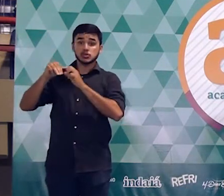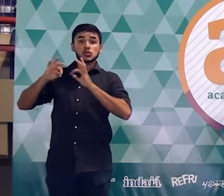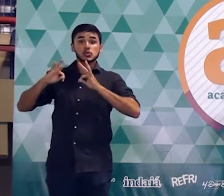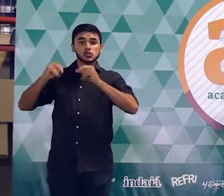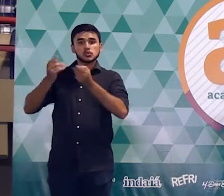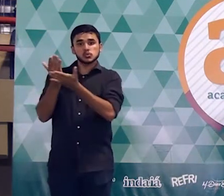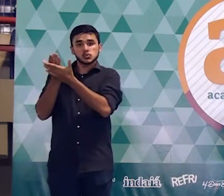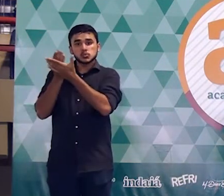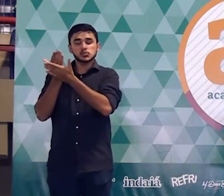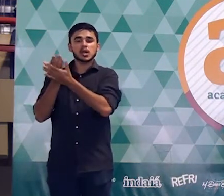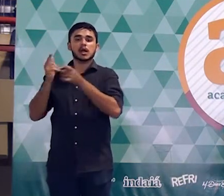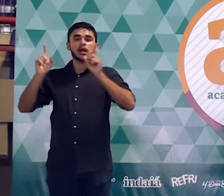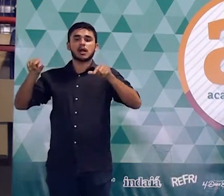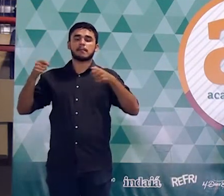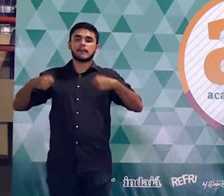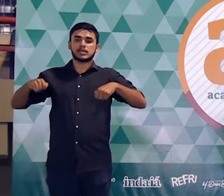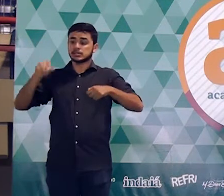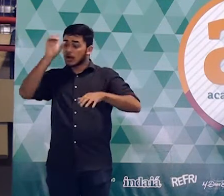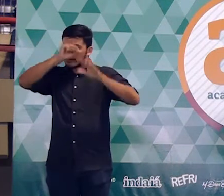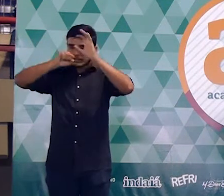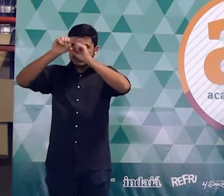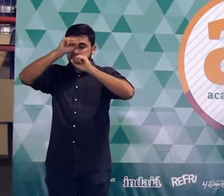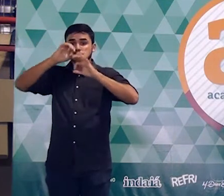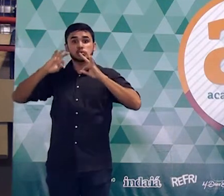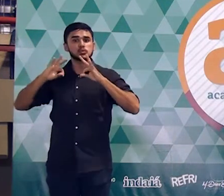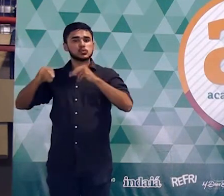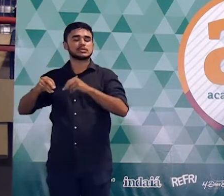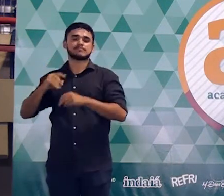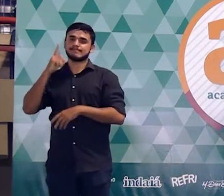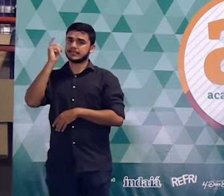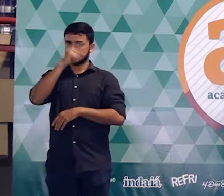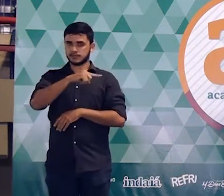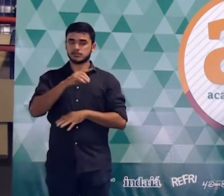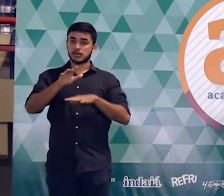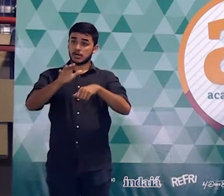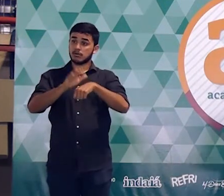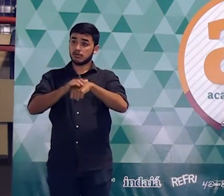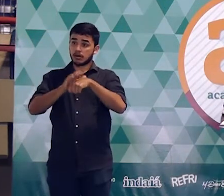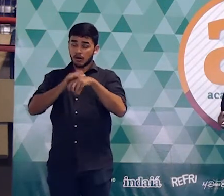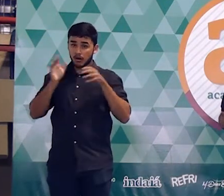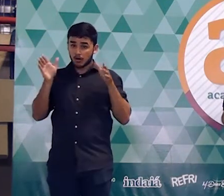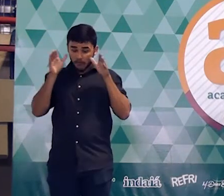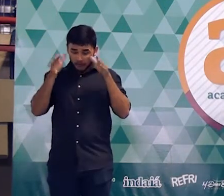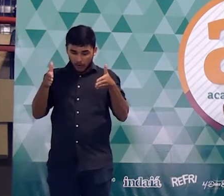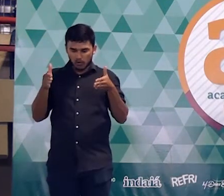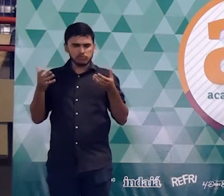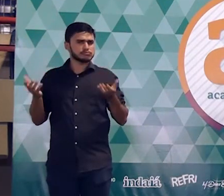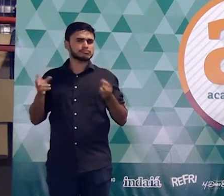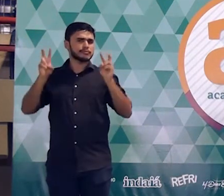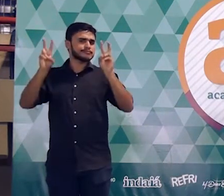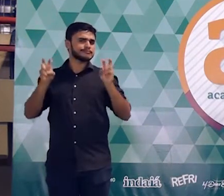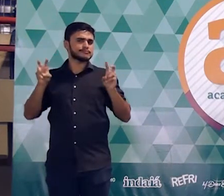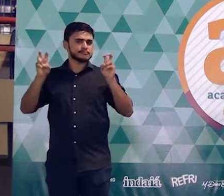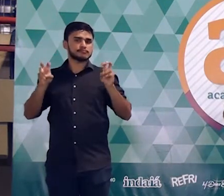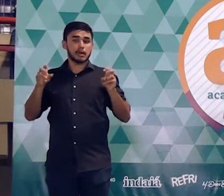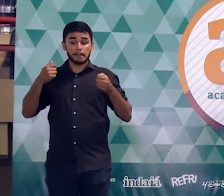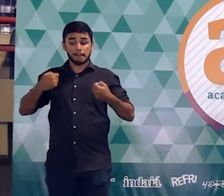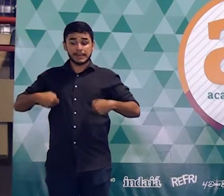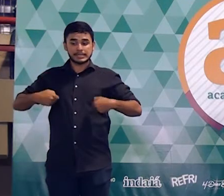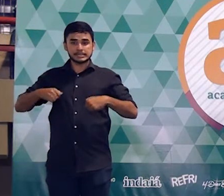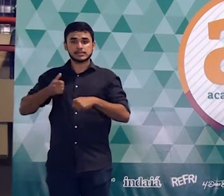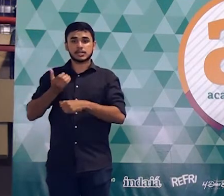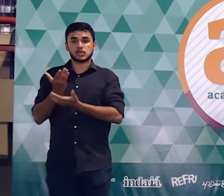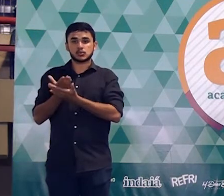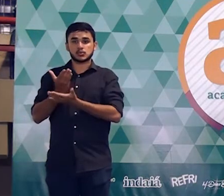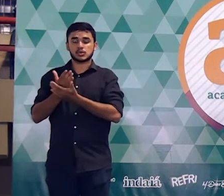eu sei que às vezes eu não vou conseguir aprender tudo. Tem coisa demais. O que é que eu poderia focar mais? Não é assim? Tem algum tema que eu precise estudar mais?